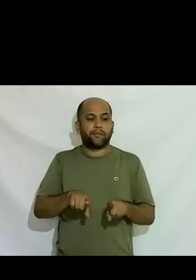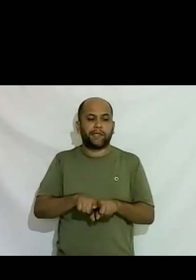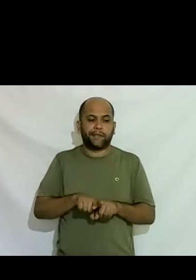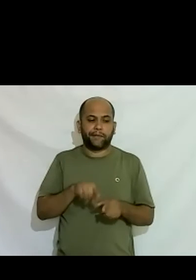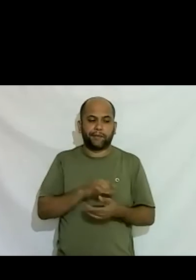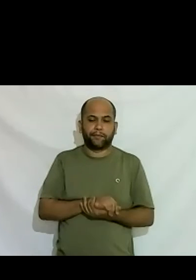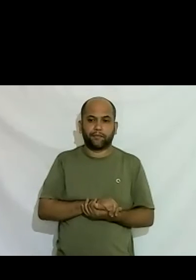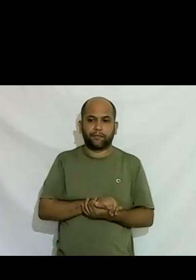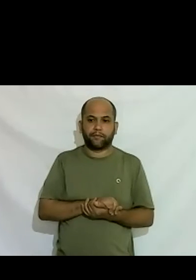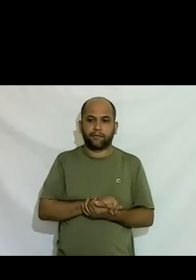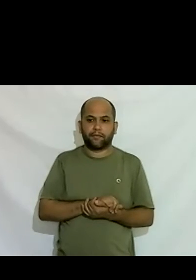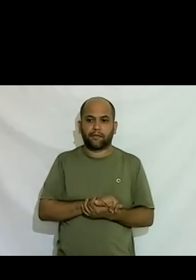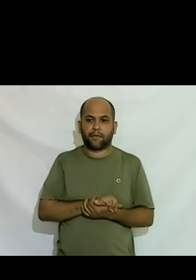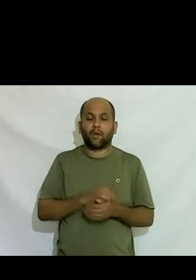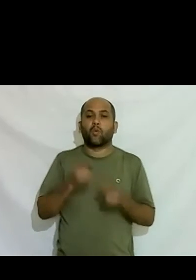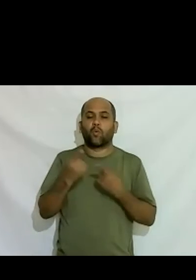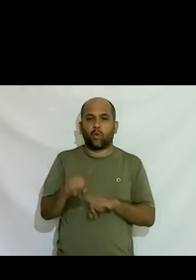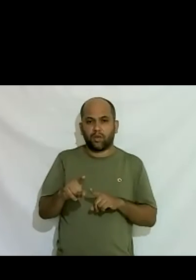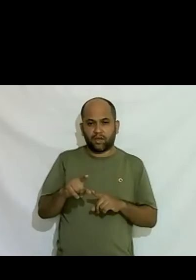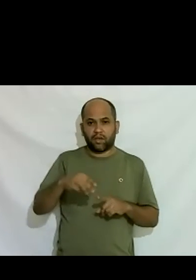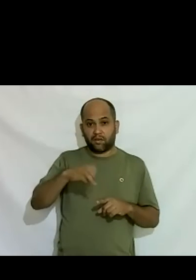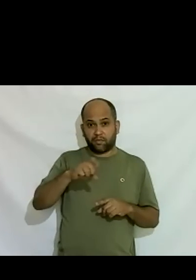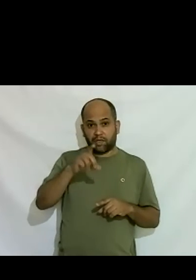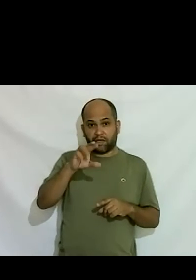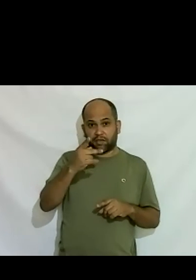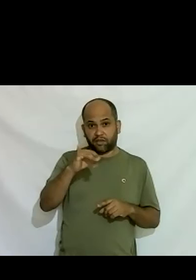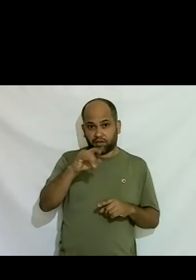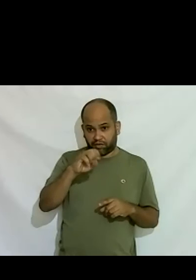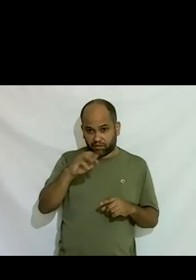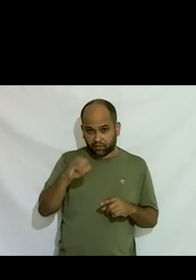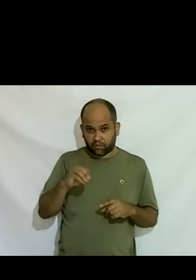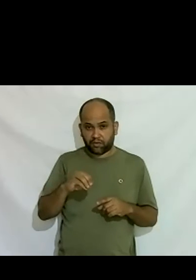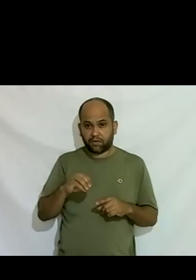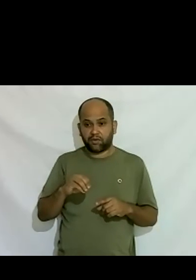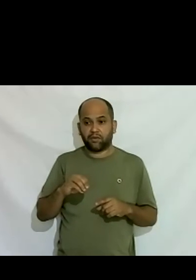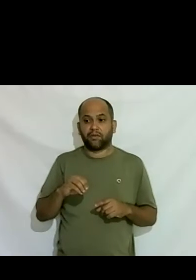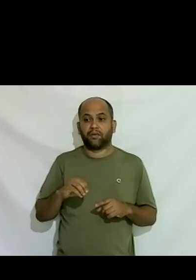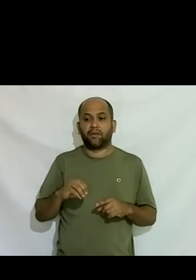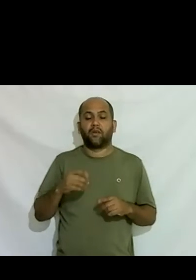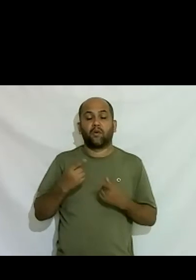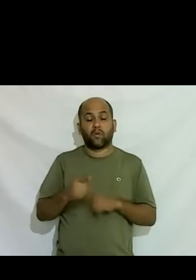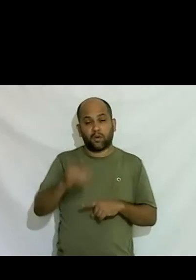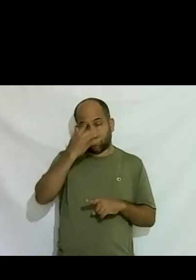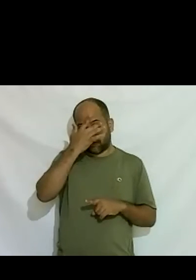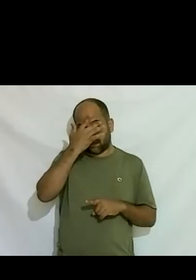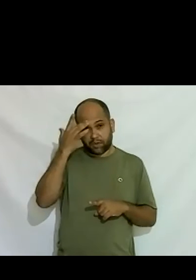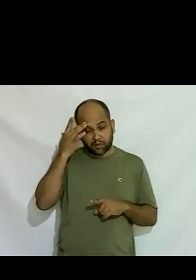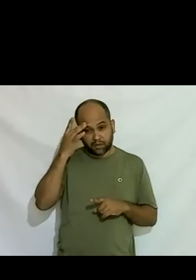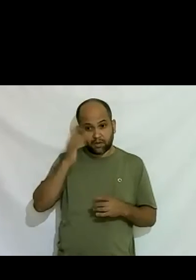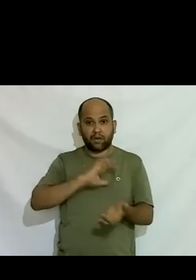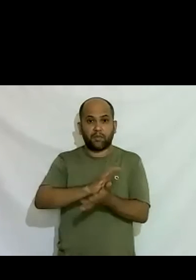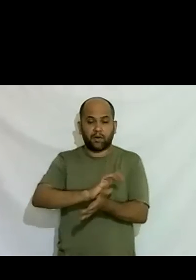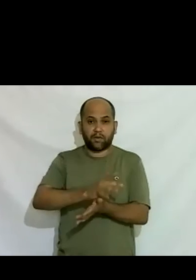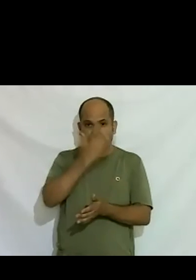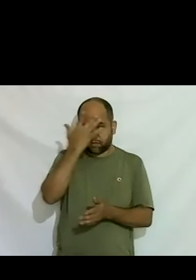contra o machismo contra o racismo contra a LGBT fobia contra a pessoa preconceito com pessoas com